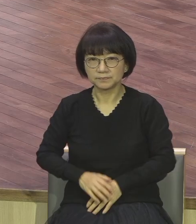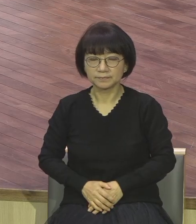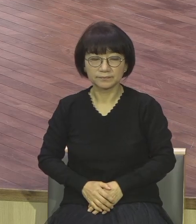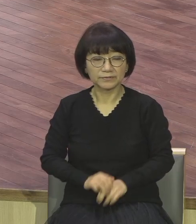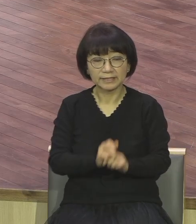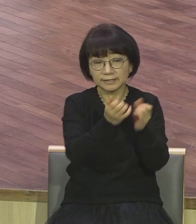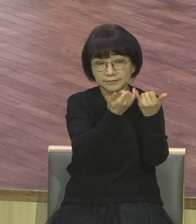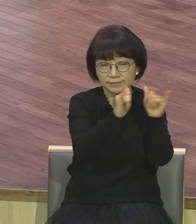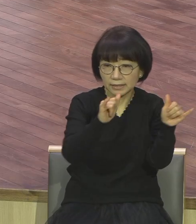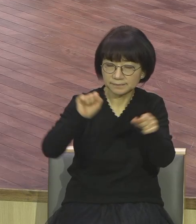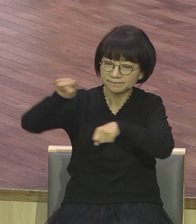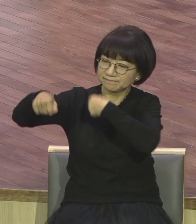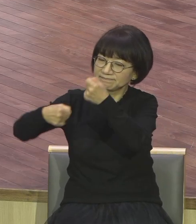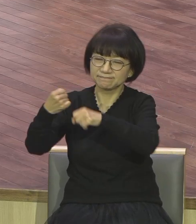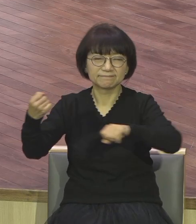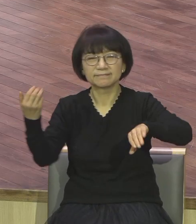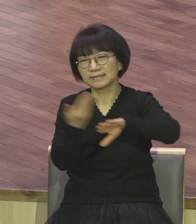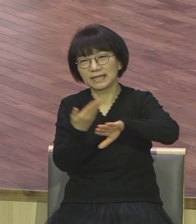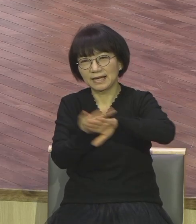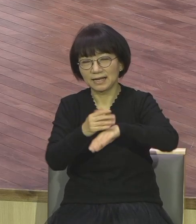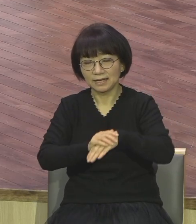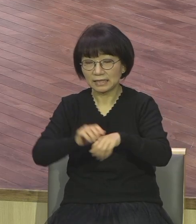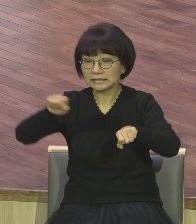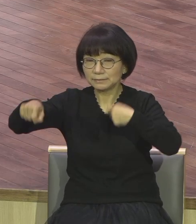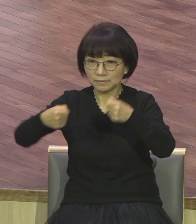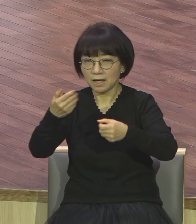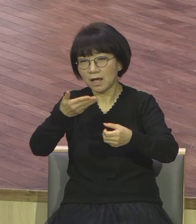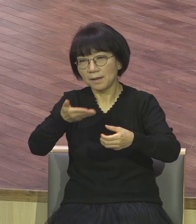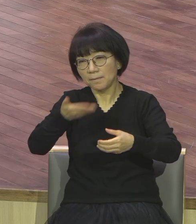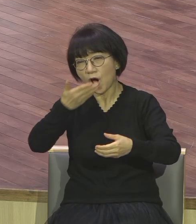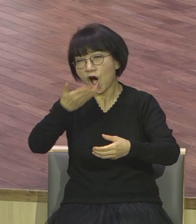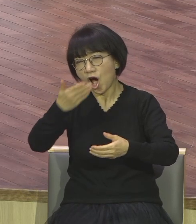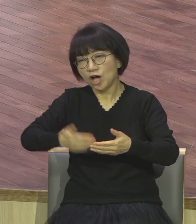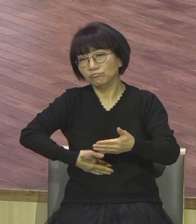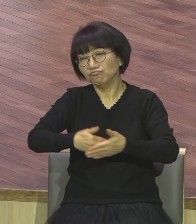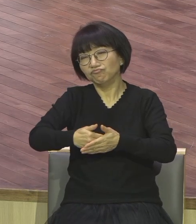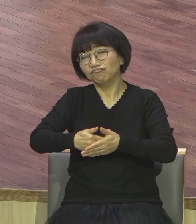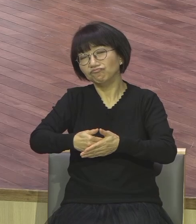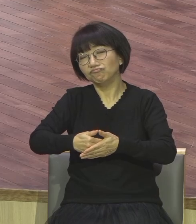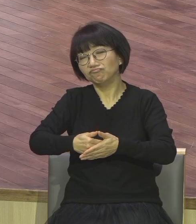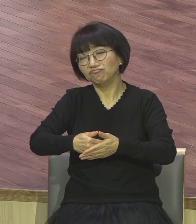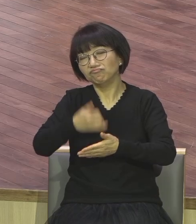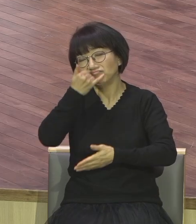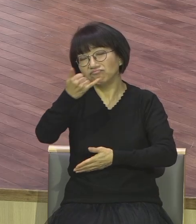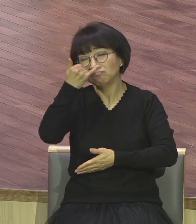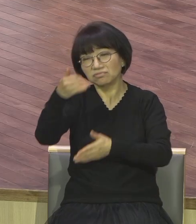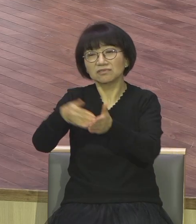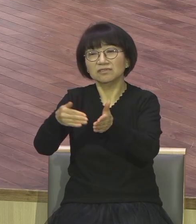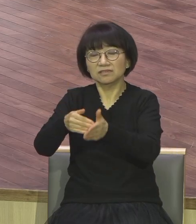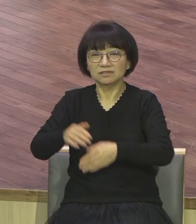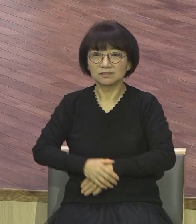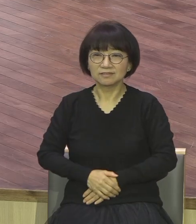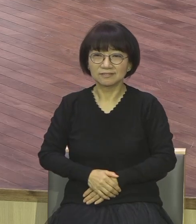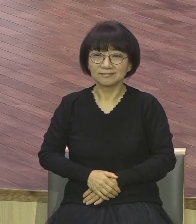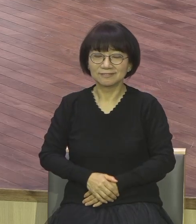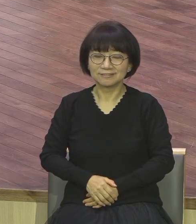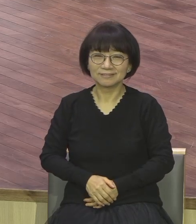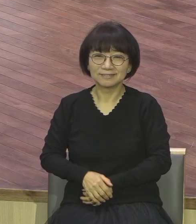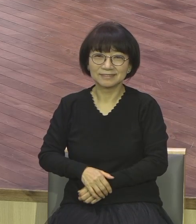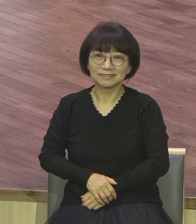동물은 먹고 배부르면 끝이에요 아무리 사자가 무서운 사자라도 배부르면 사슴